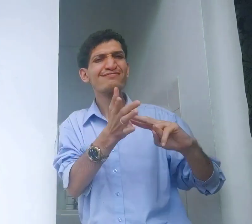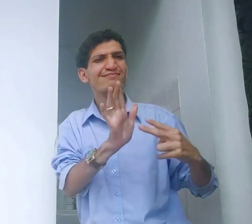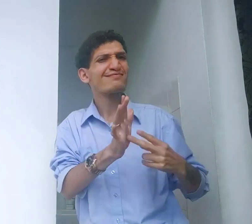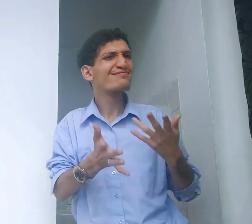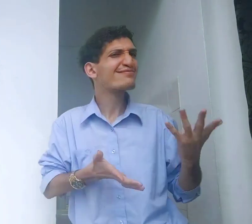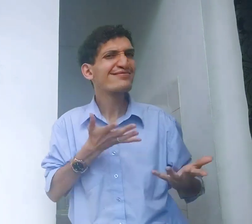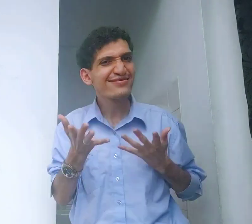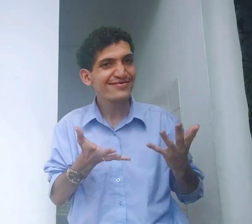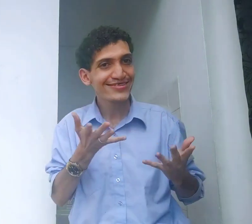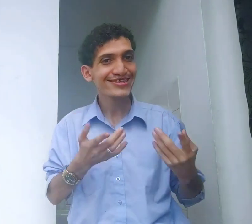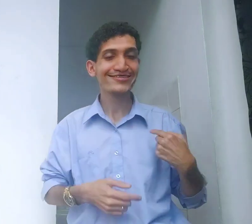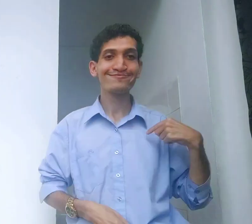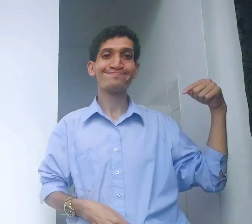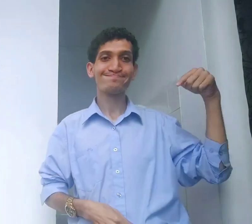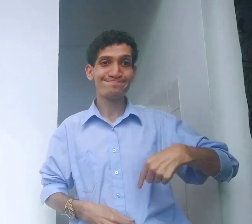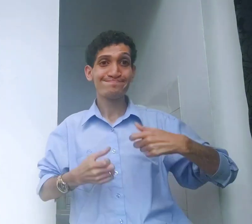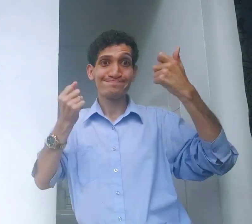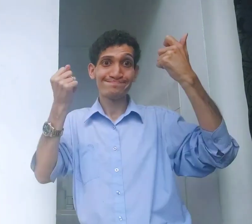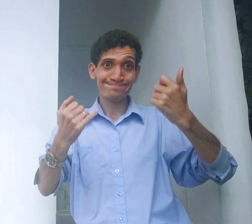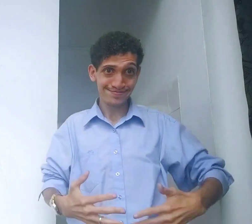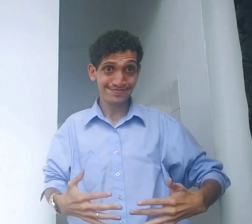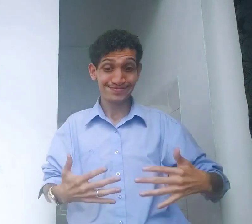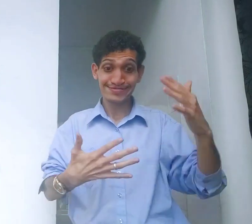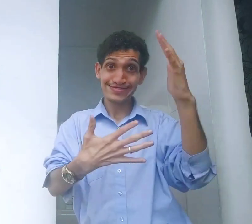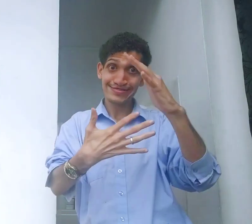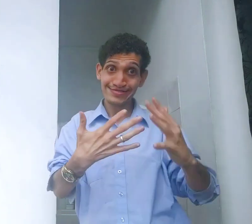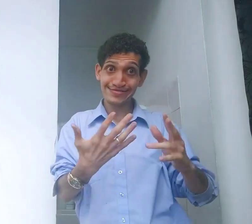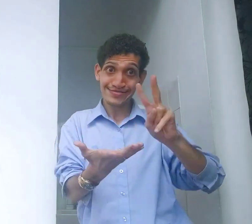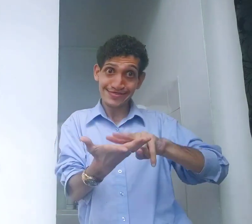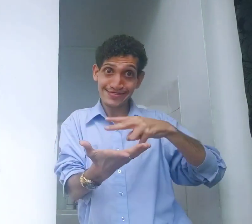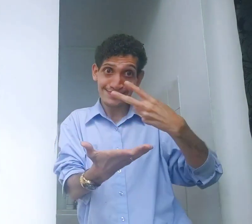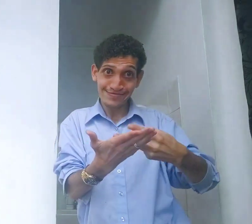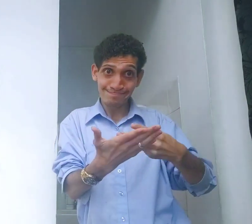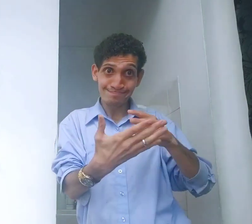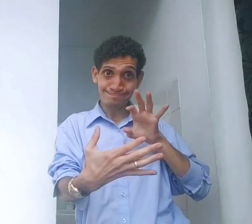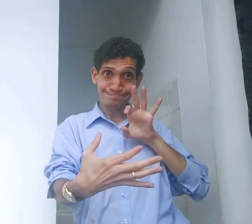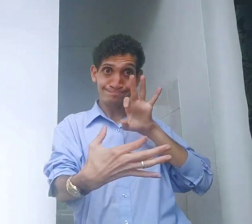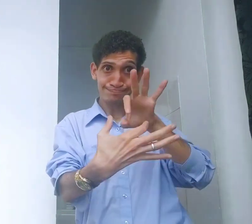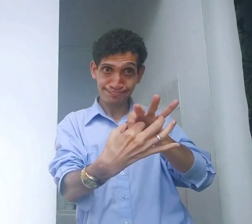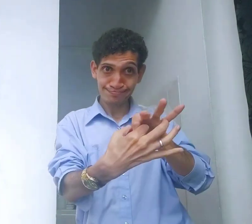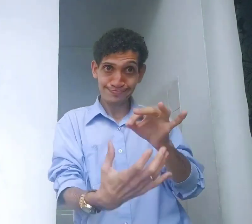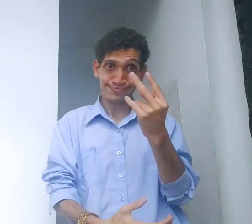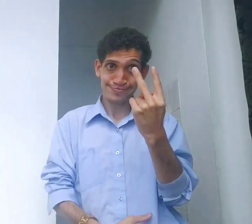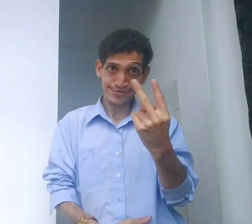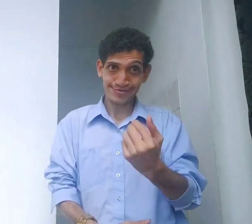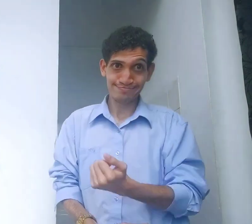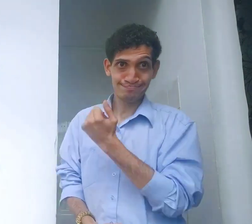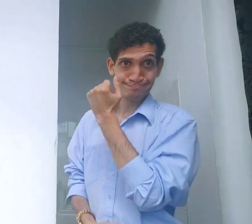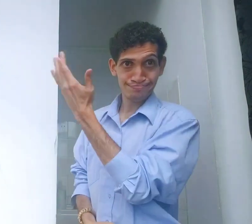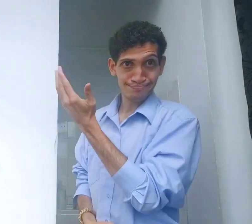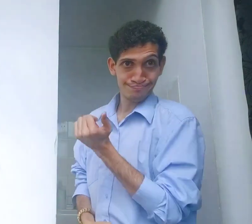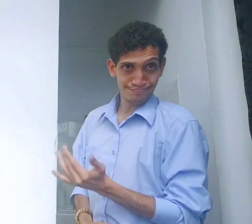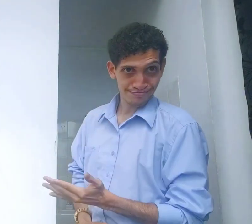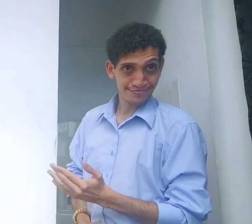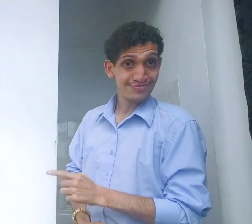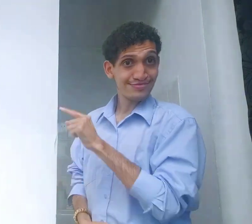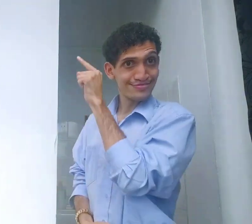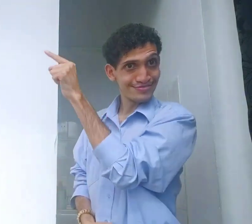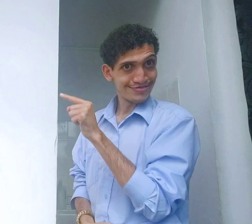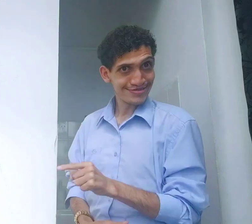Isso daqui significa, eu vim a explicar, livras, tradução, o texto 2, aqui é o lado.